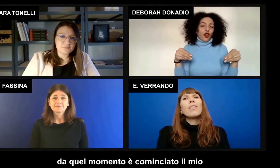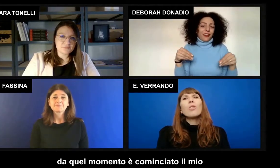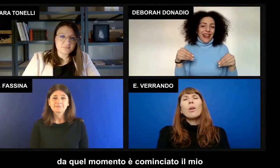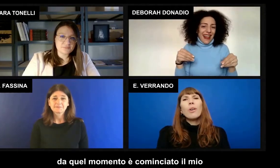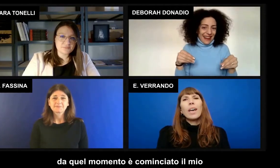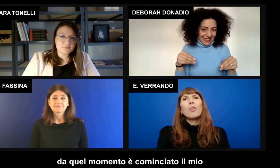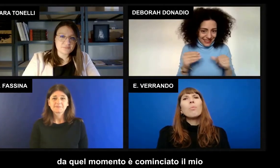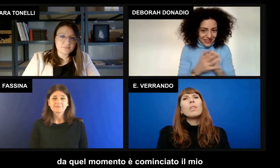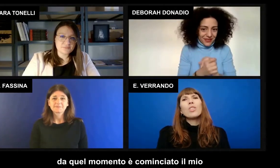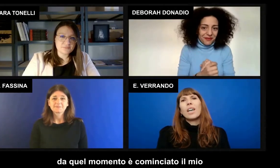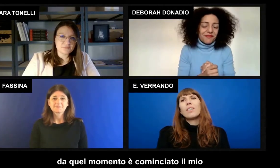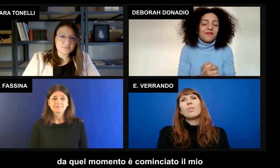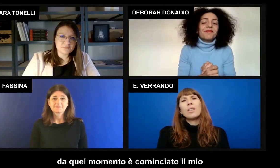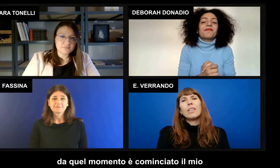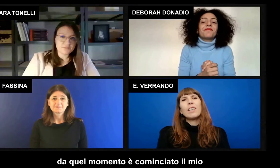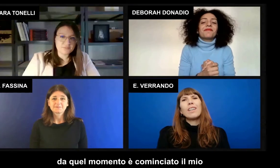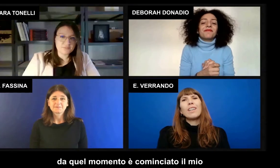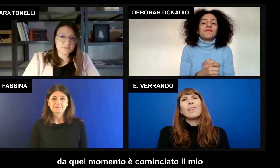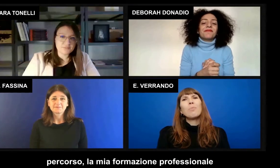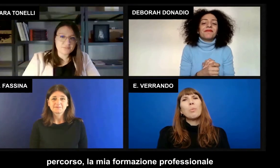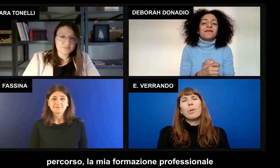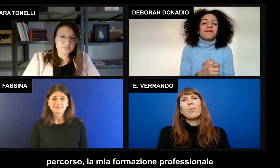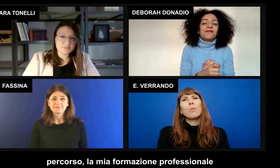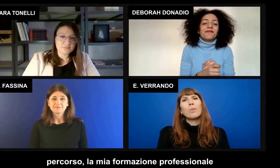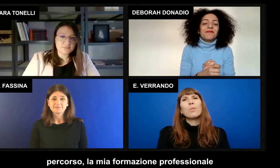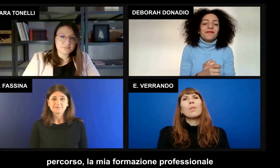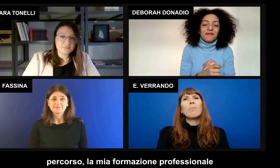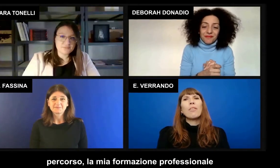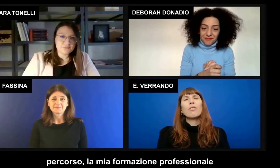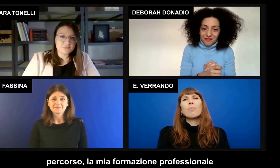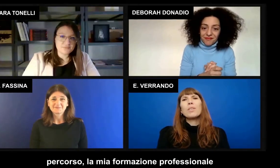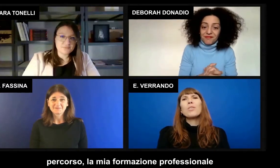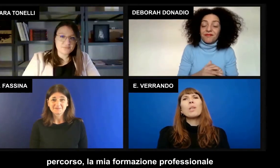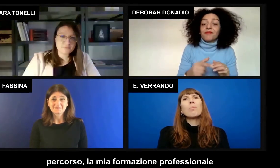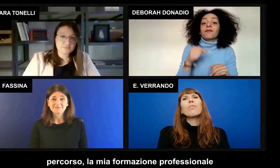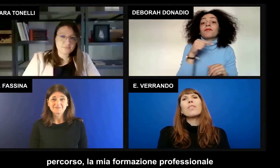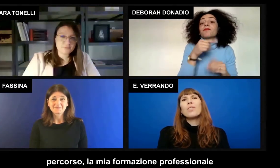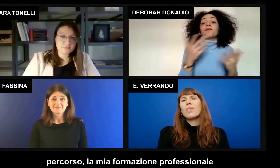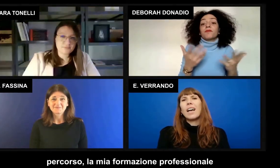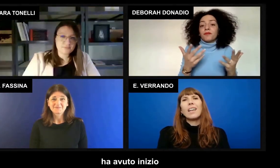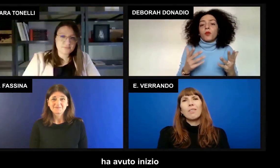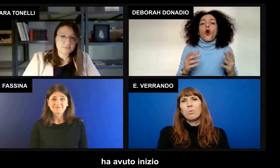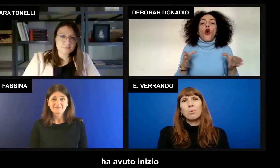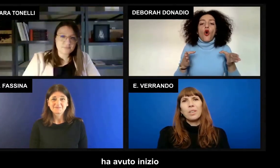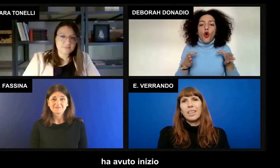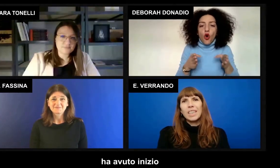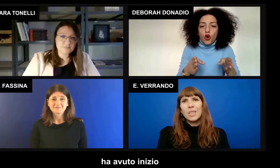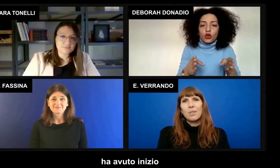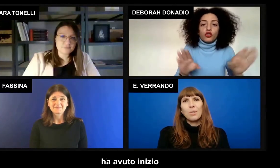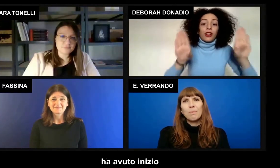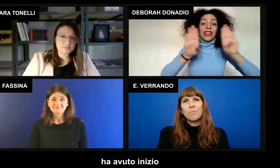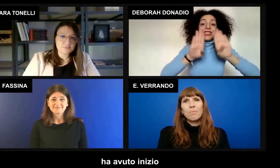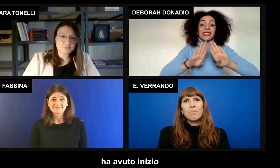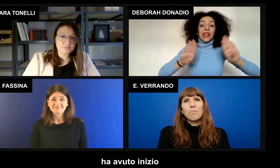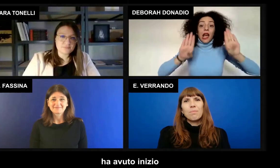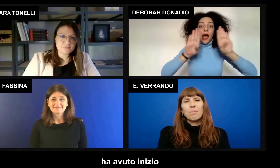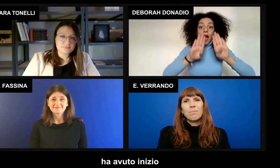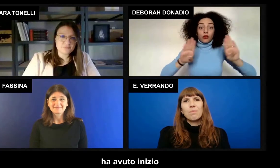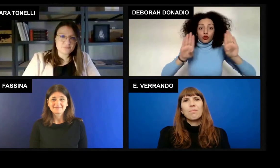momento è cominciato il mio percorso, la mia formazione professionale ha avuto inizio.